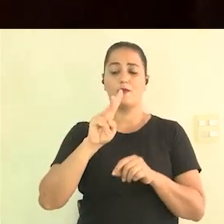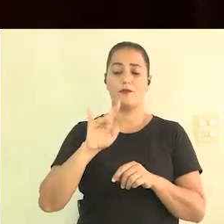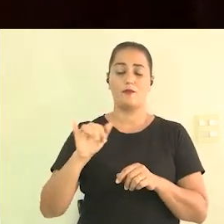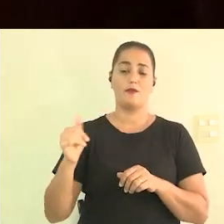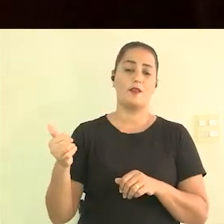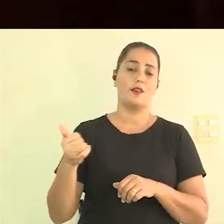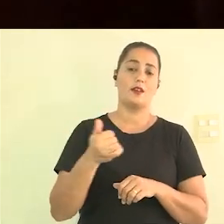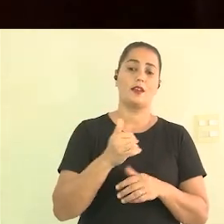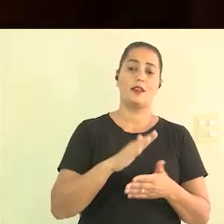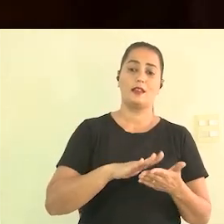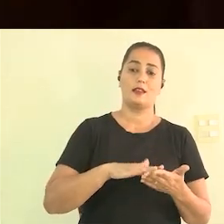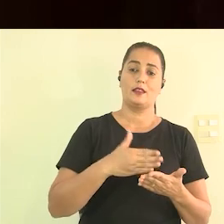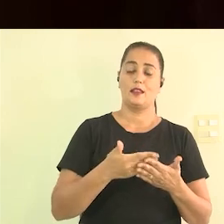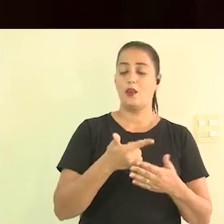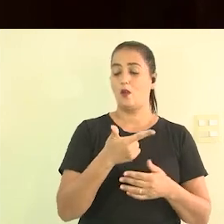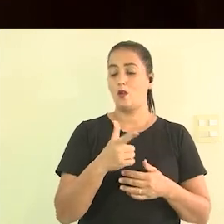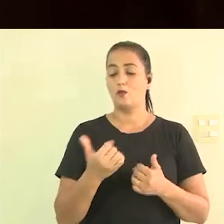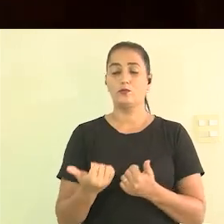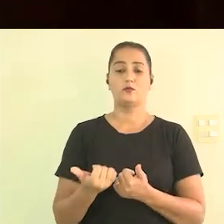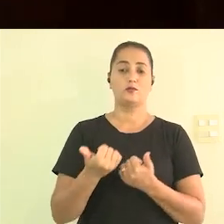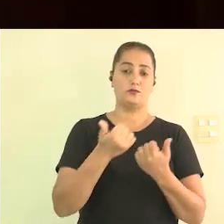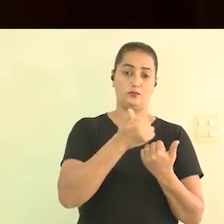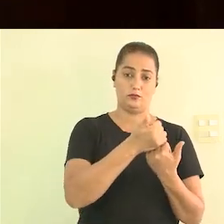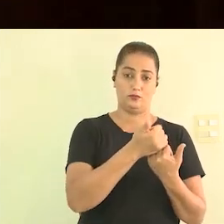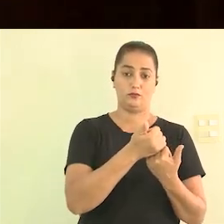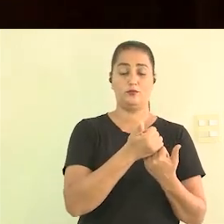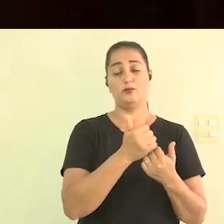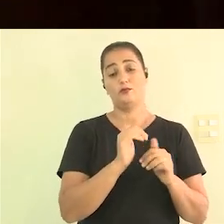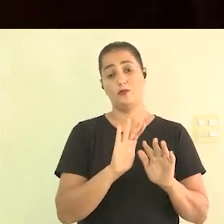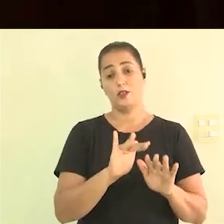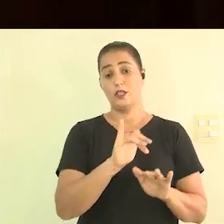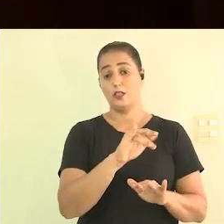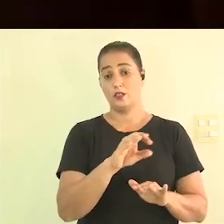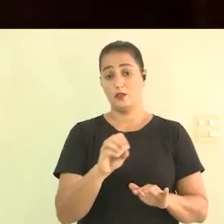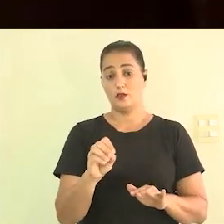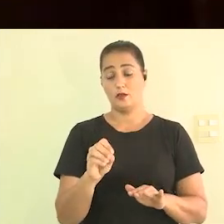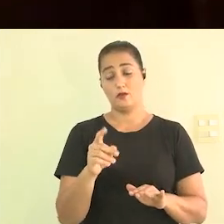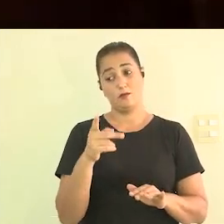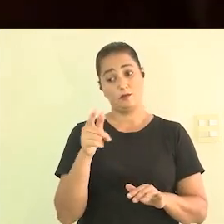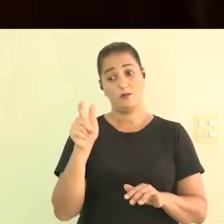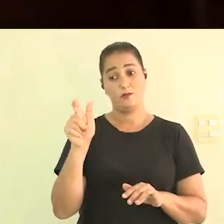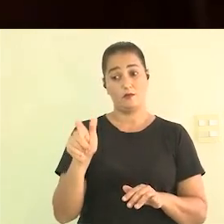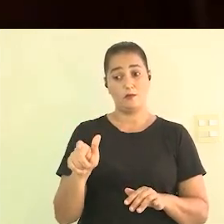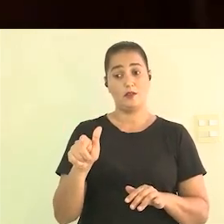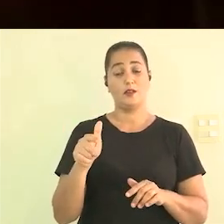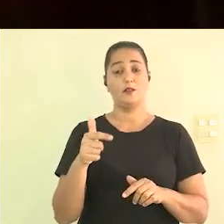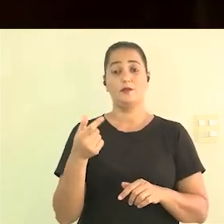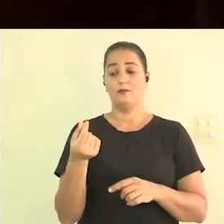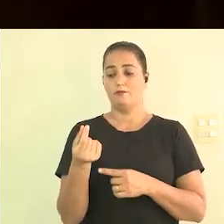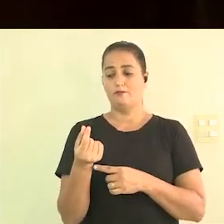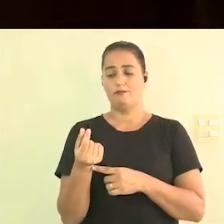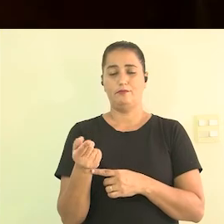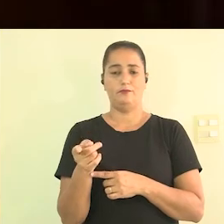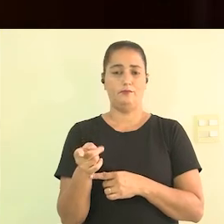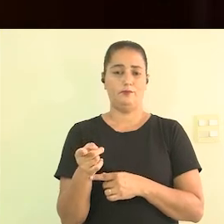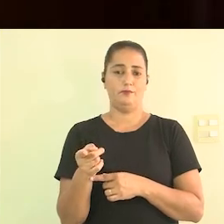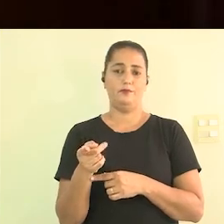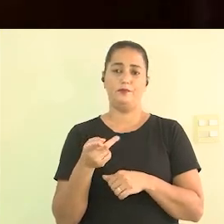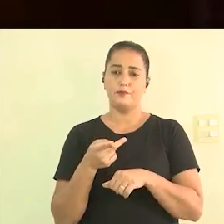disse olha isso daí para você trabalhar com esse valor você precisa ir numa universidade então eu ajudei essa pessoa como